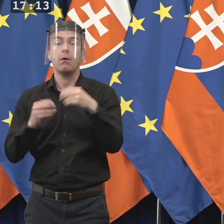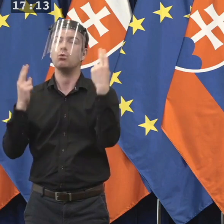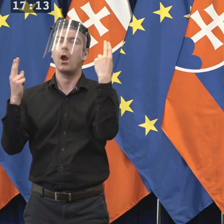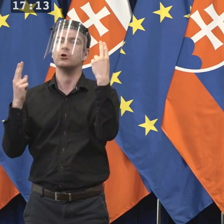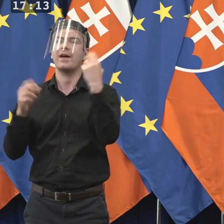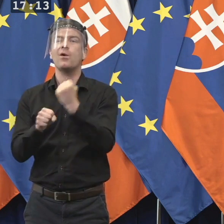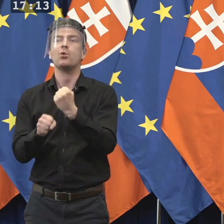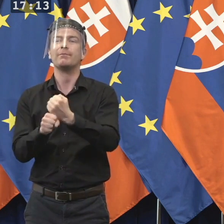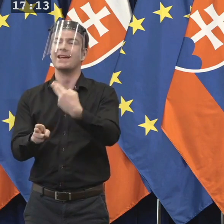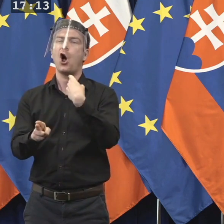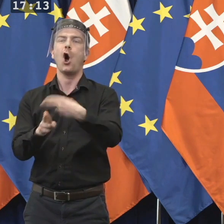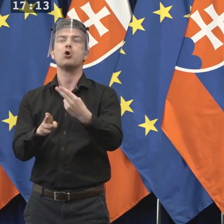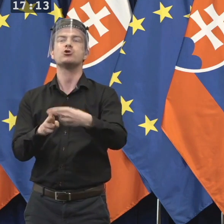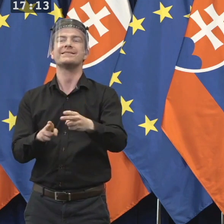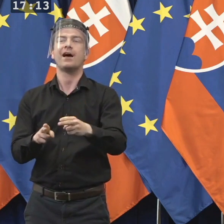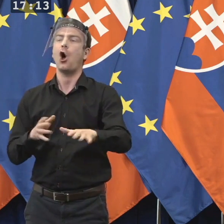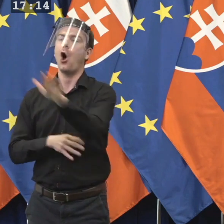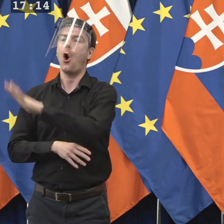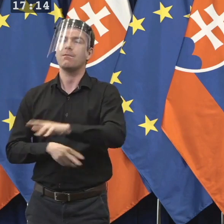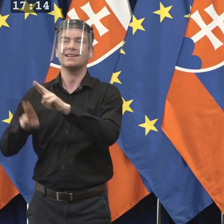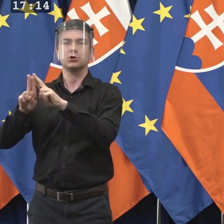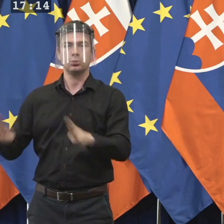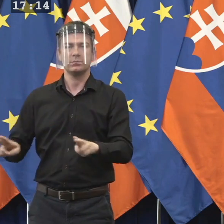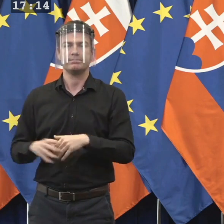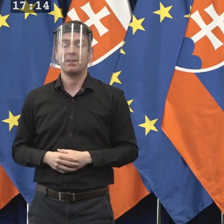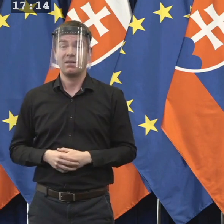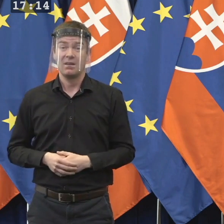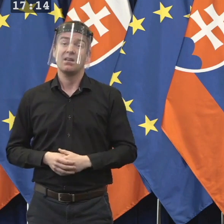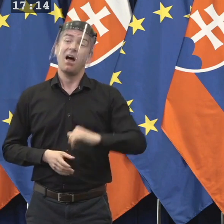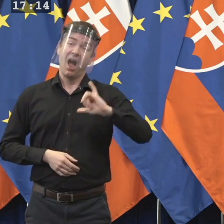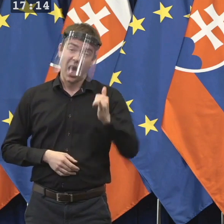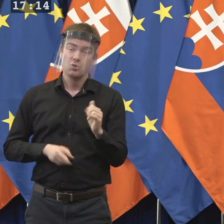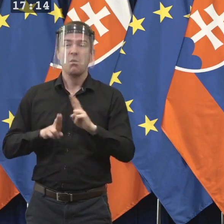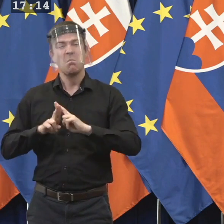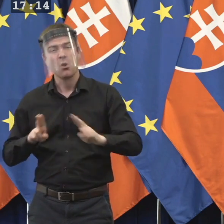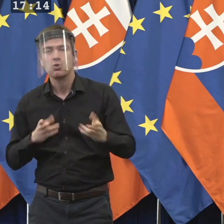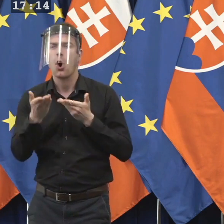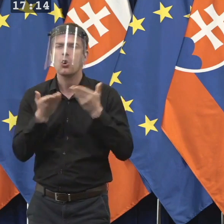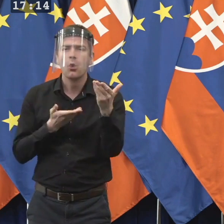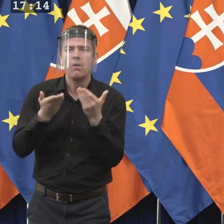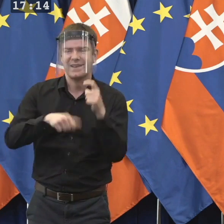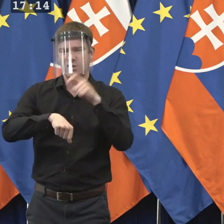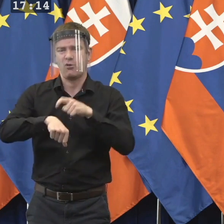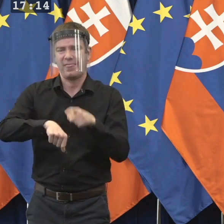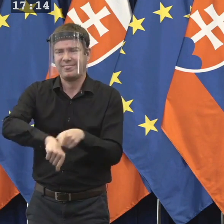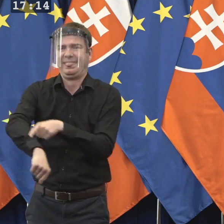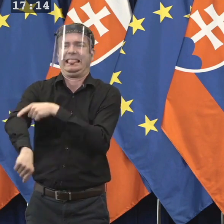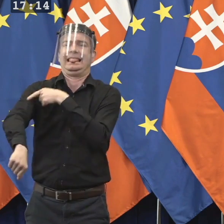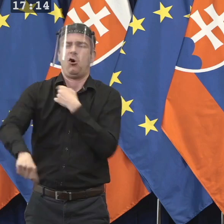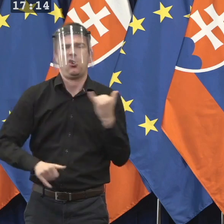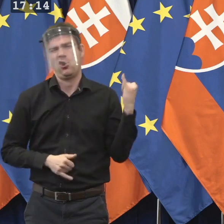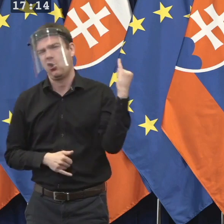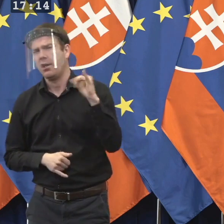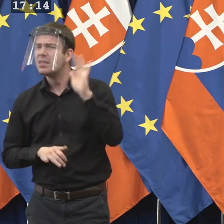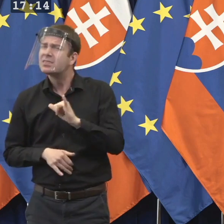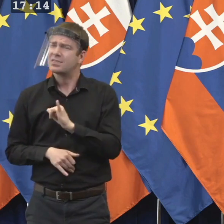aj takýmto zodpovedným spôsobom k tomu pristúpime, že áno, možno to trvá trošku dlhšie, ale vedieme to naozaj zodpovedné diskusie, aby